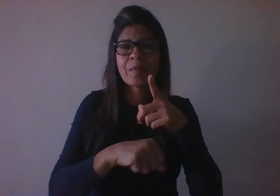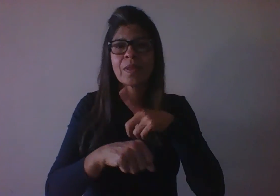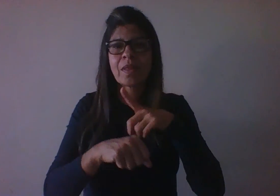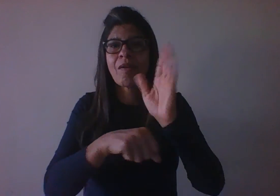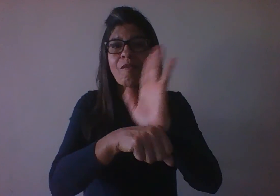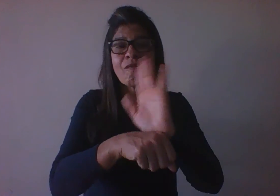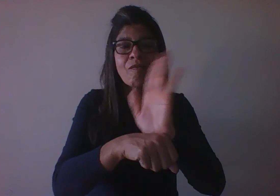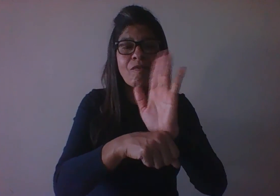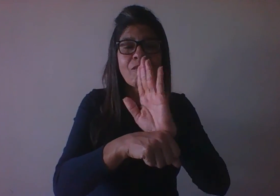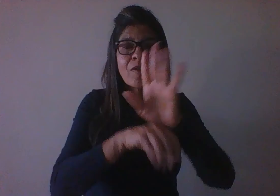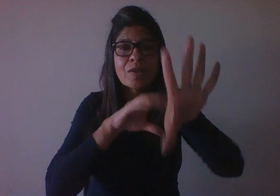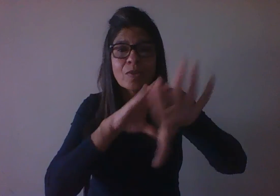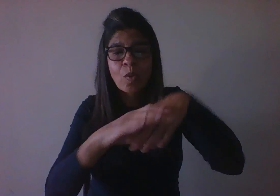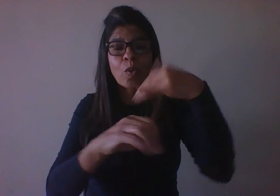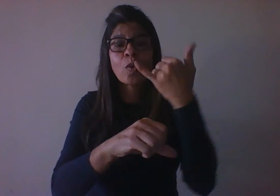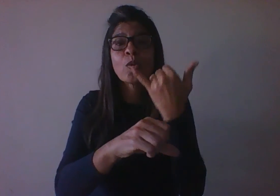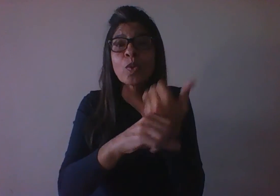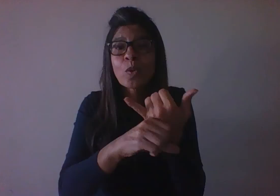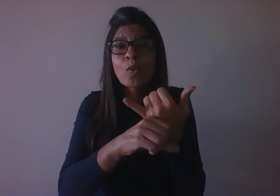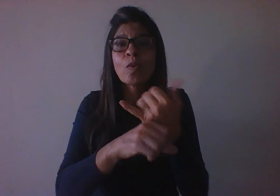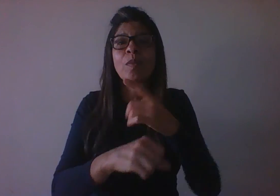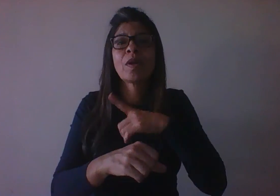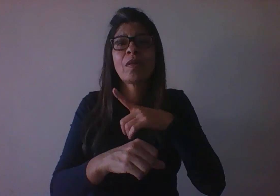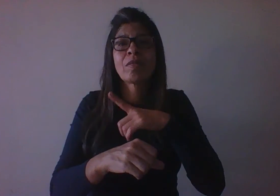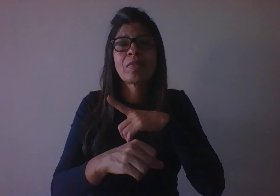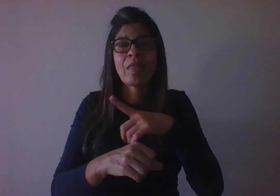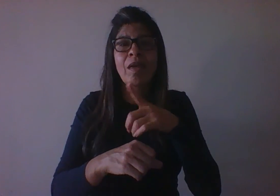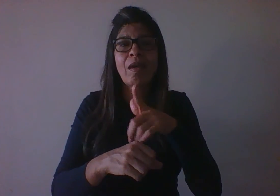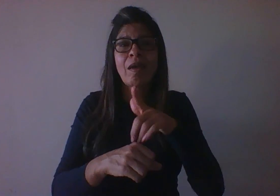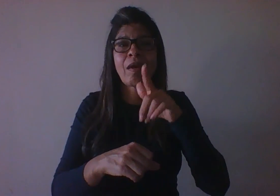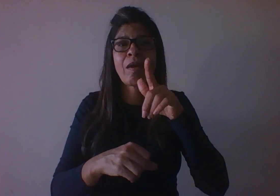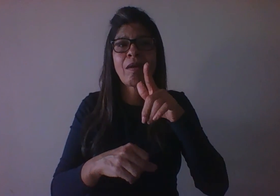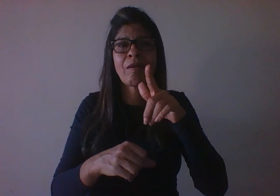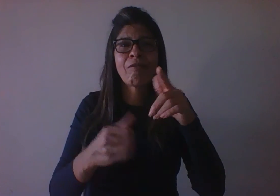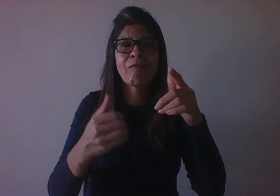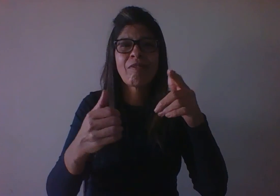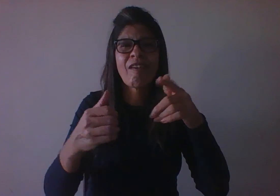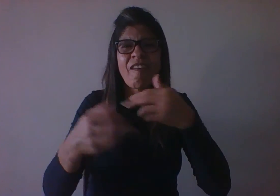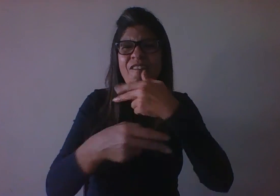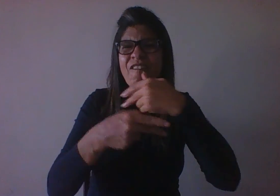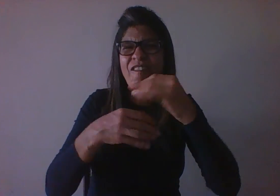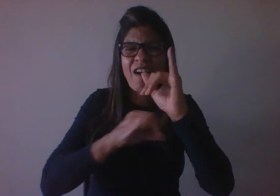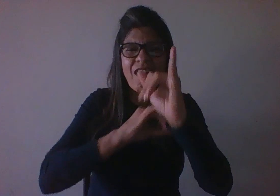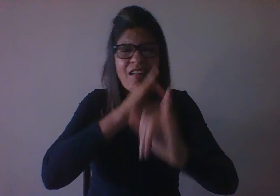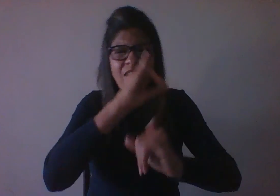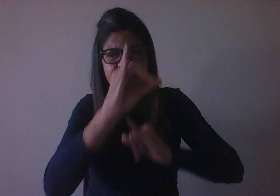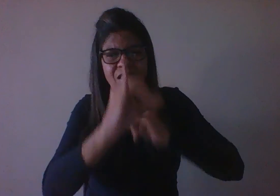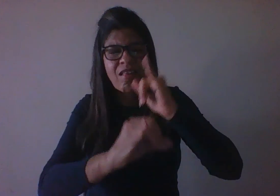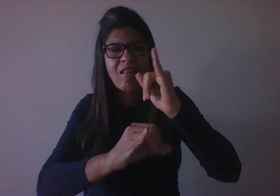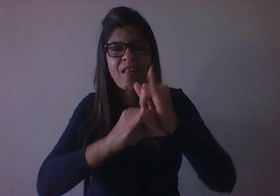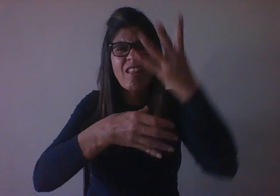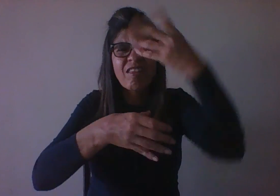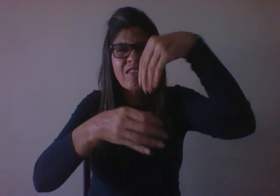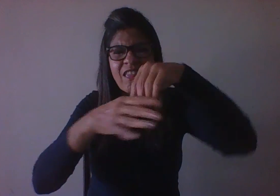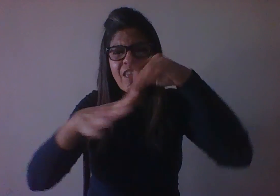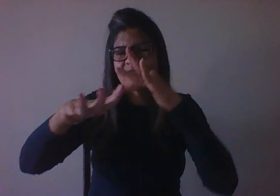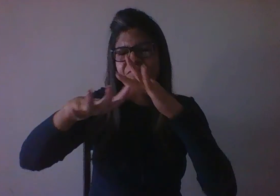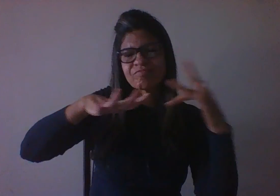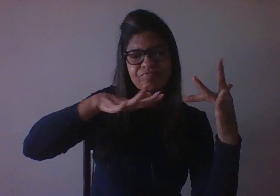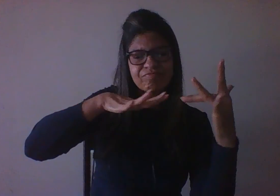com os blogs, com os fotologs, com os vlogs que elas acessam e vão vendo videozinhos. Ou seja,